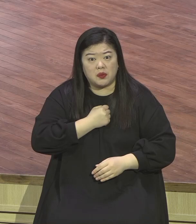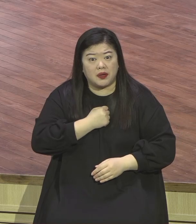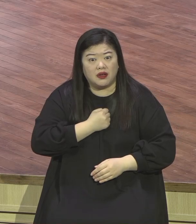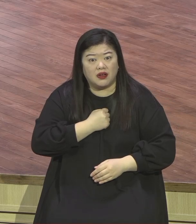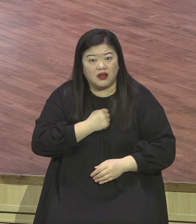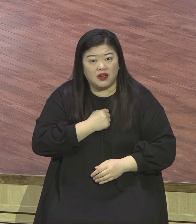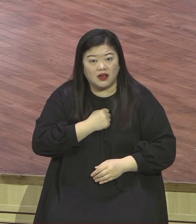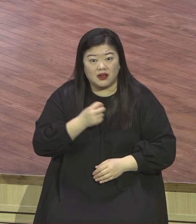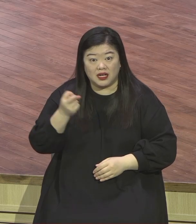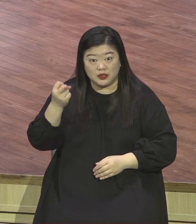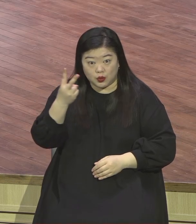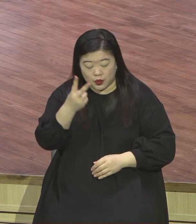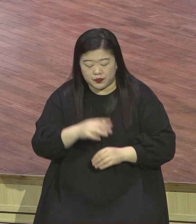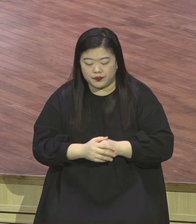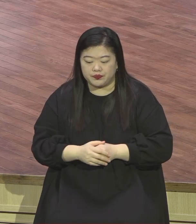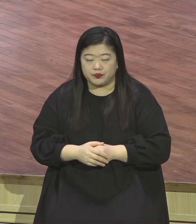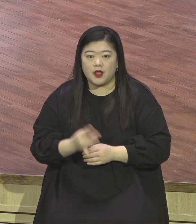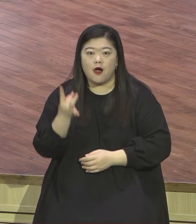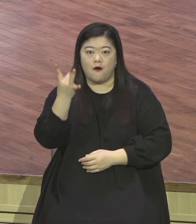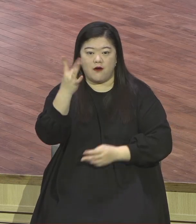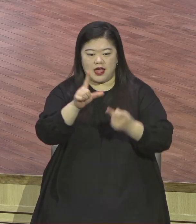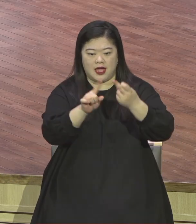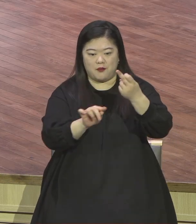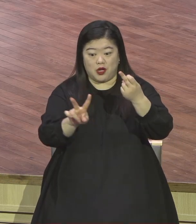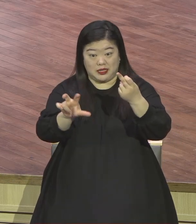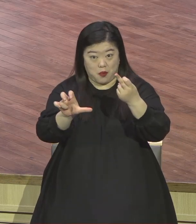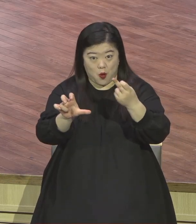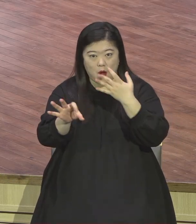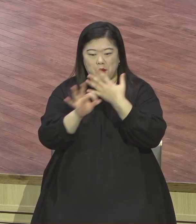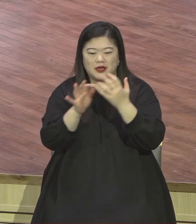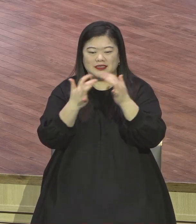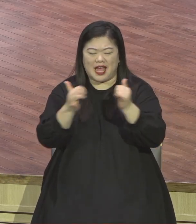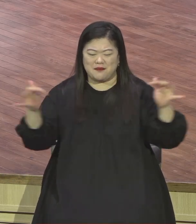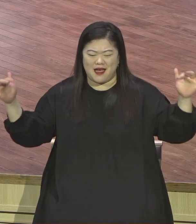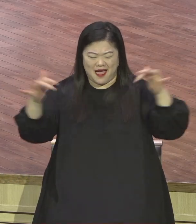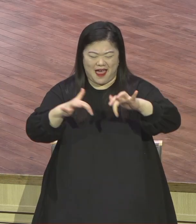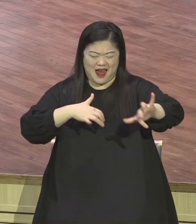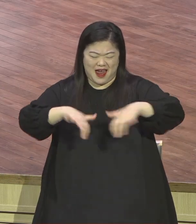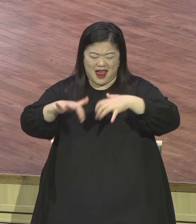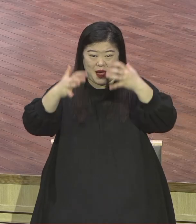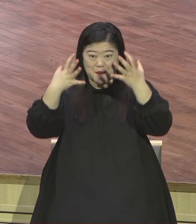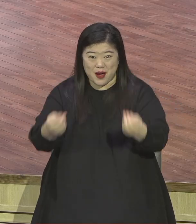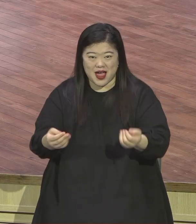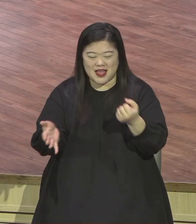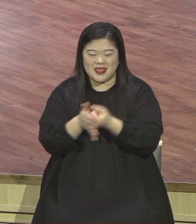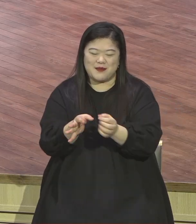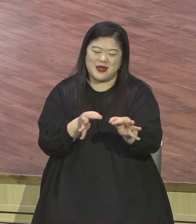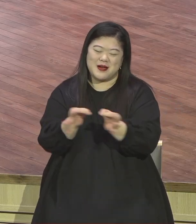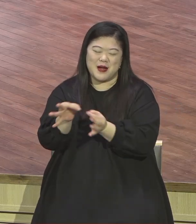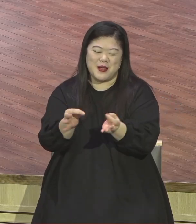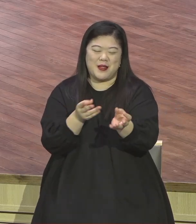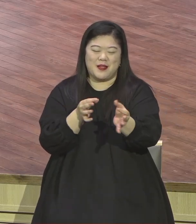이 성탄 특수를 이렇게 좀 누리려 하다가 지금 아무것도 안 되니까 아우성이지요